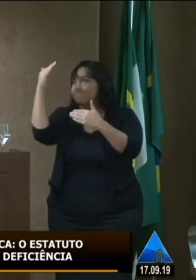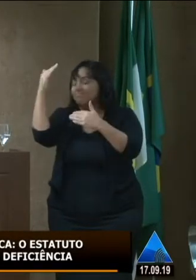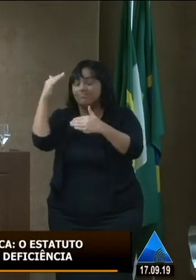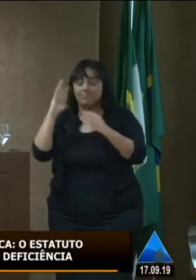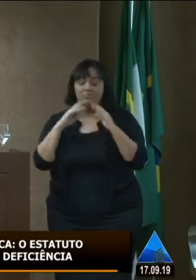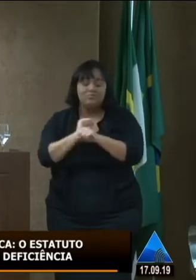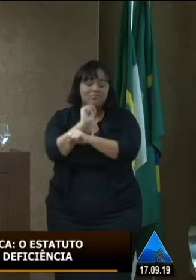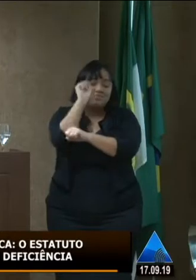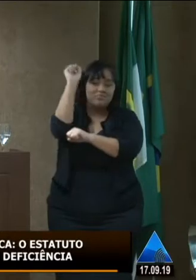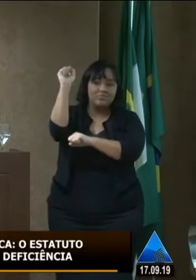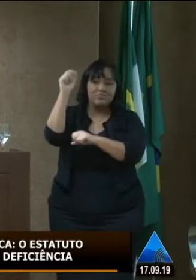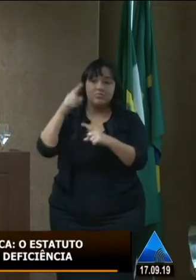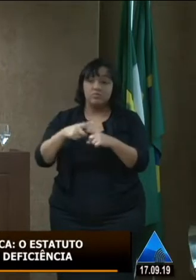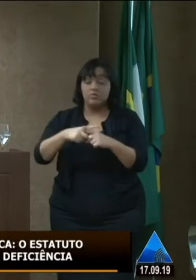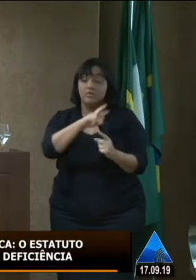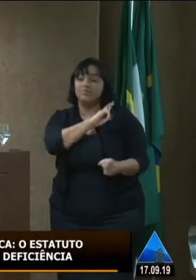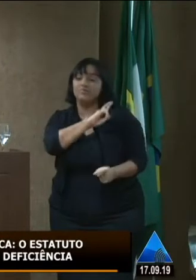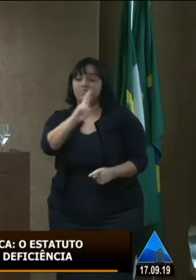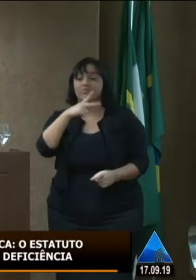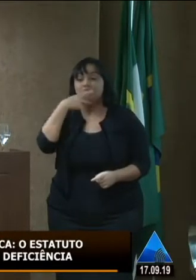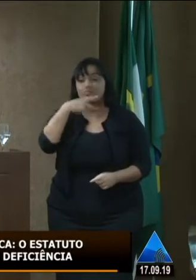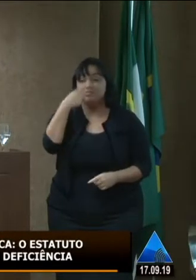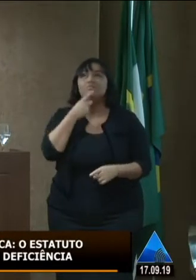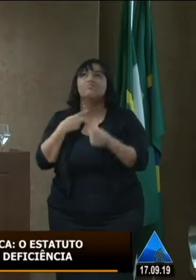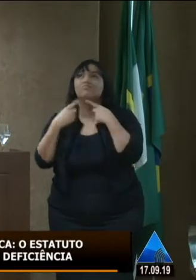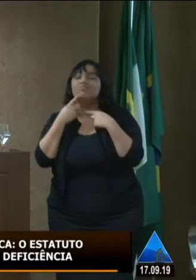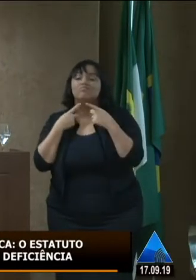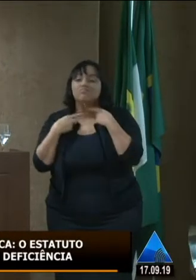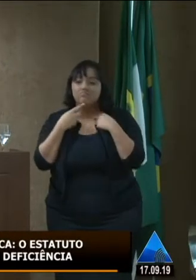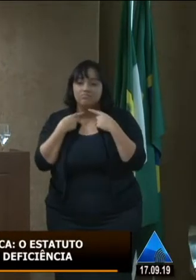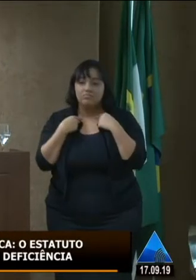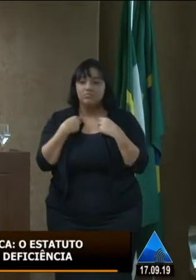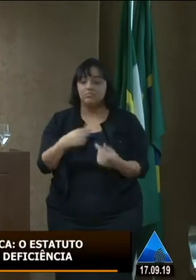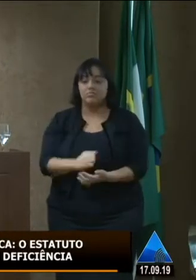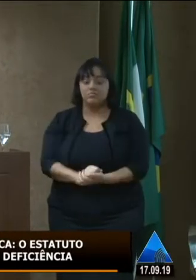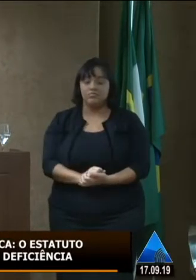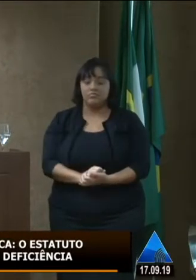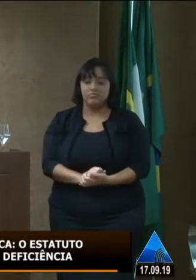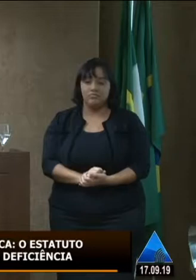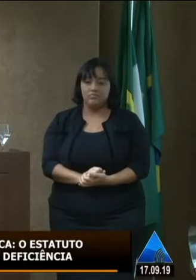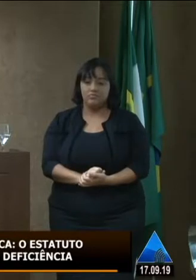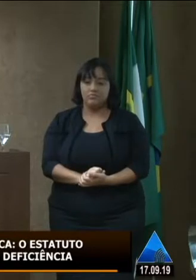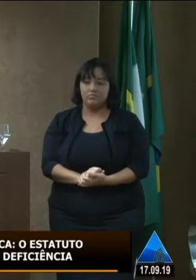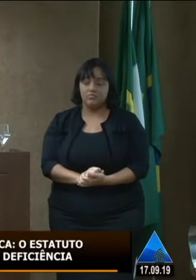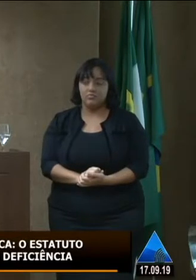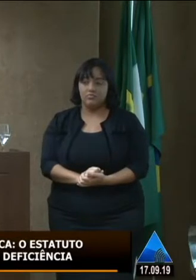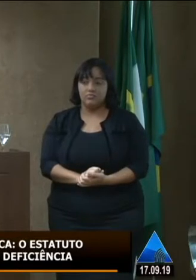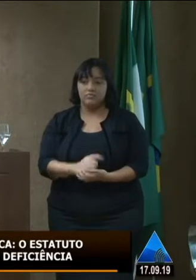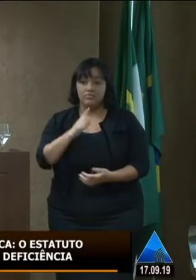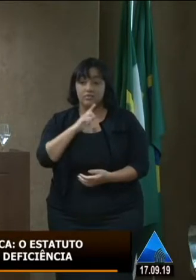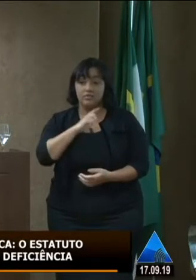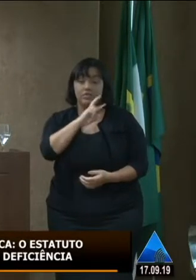grandiosa porque traz a responsabilidade de falar aqui o desejo da governadora enquanto que tem a